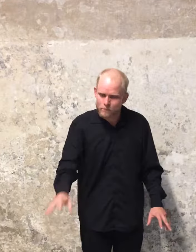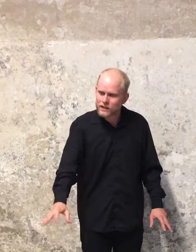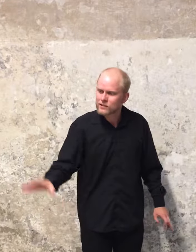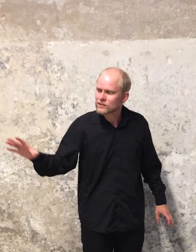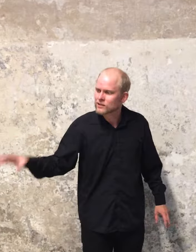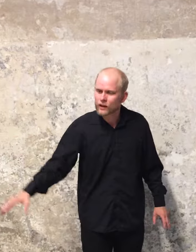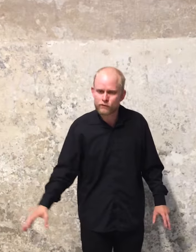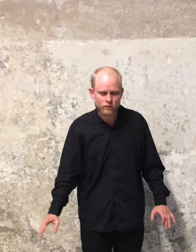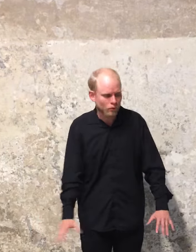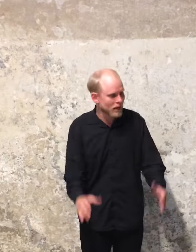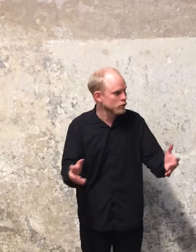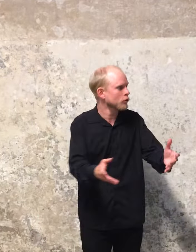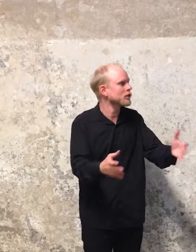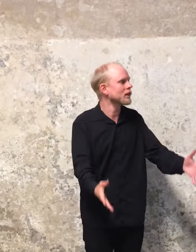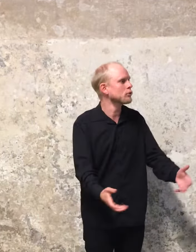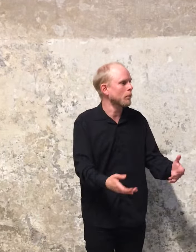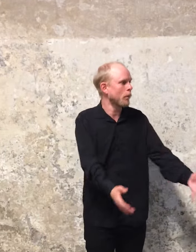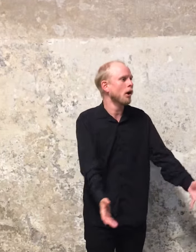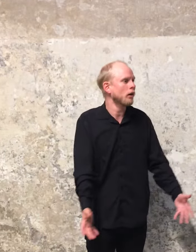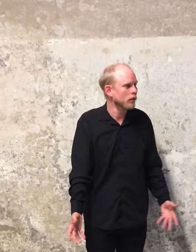hermetiske skrift, som ellers kun skrives af børn.